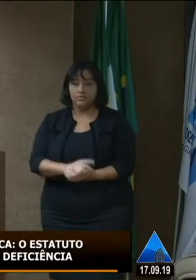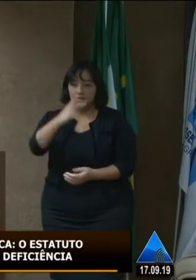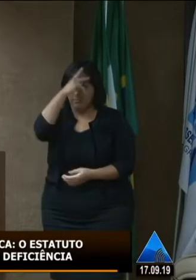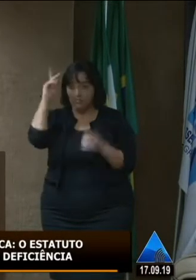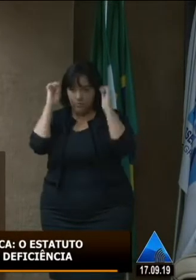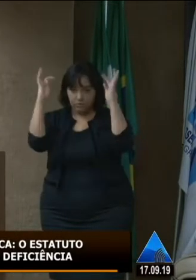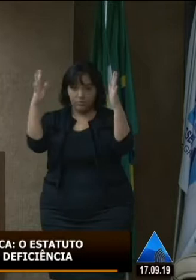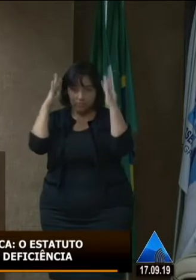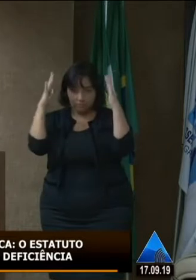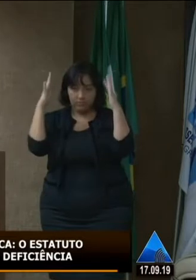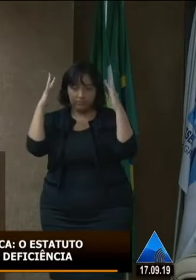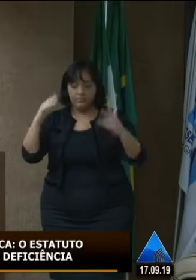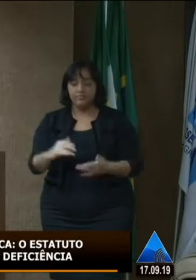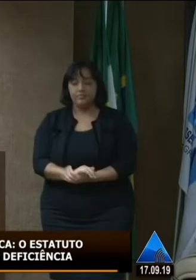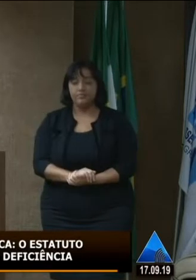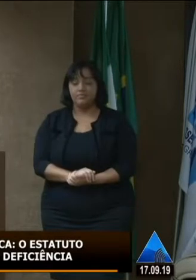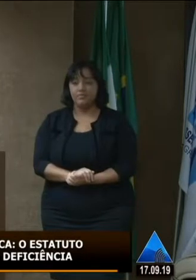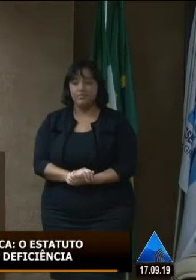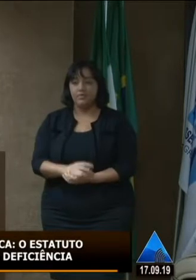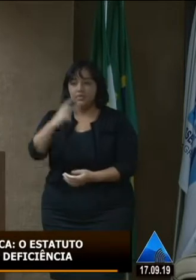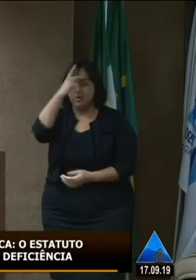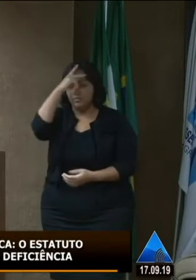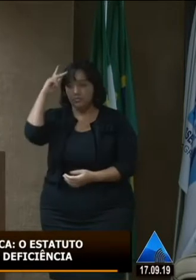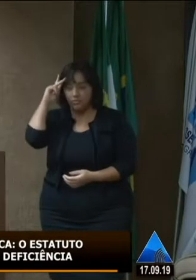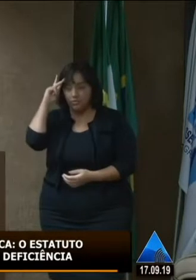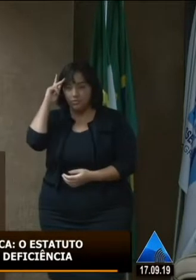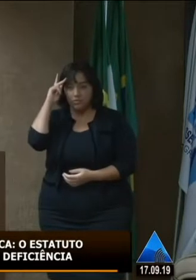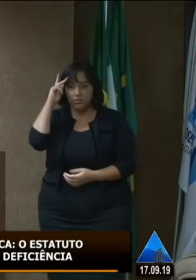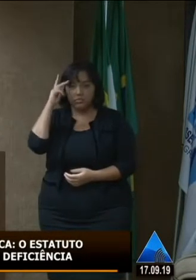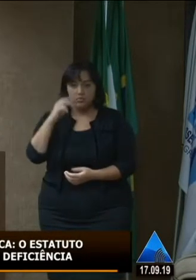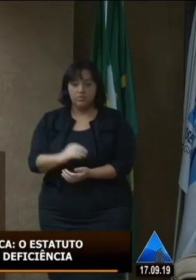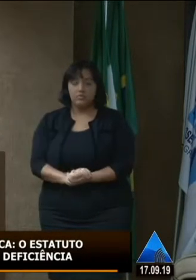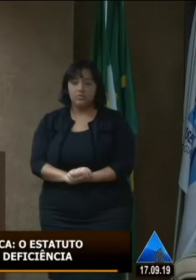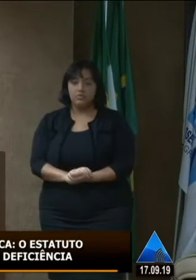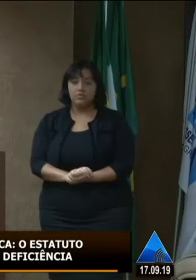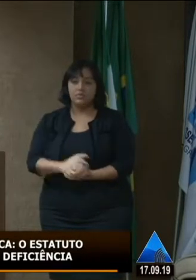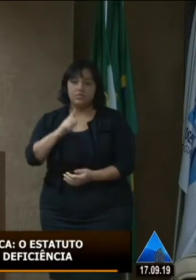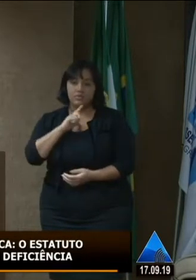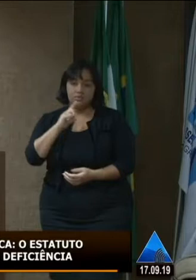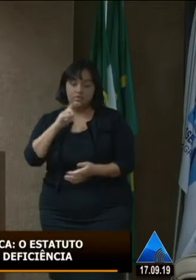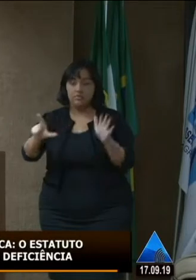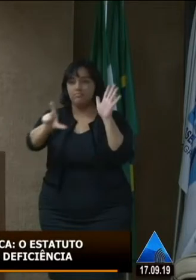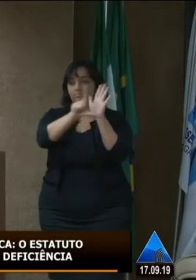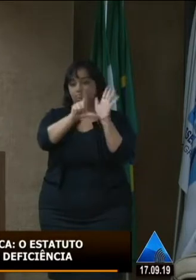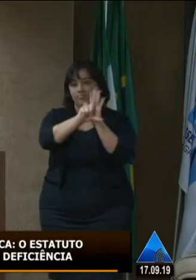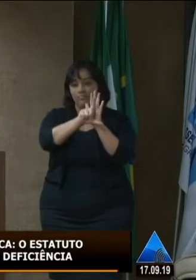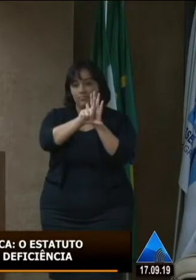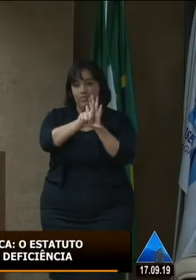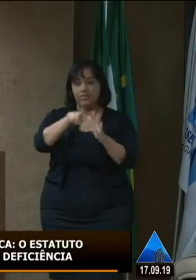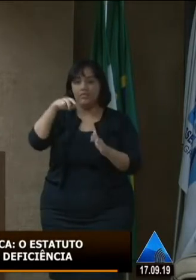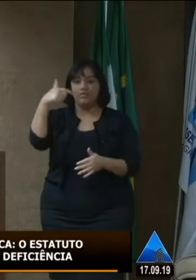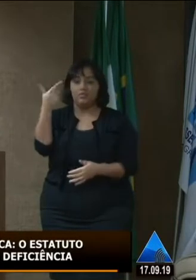com transtorno do espectro autista ela se tornou pessoa com deficiência a partir da lei Berenice Piana apenas em 2012